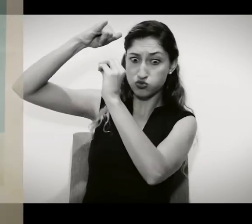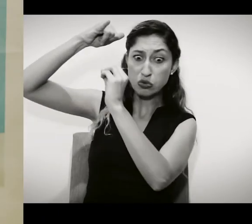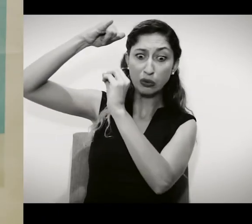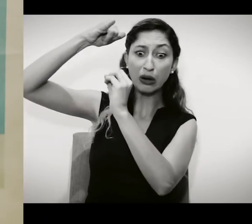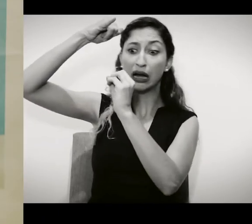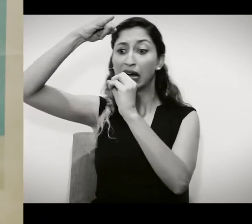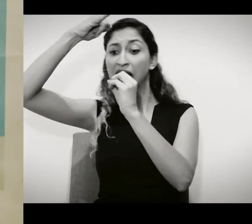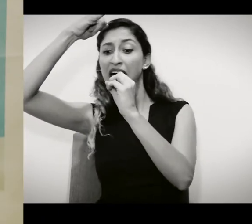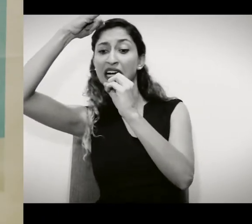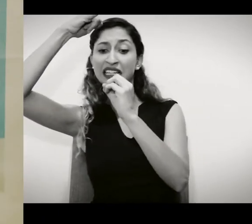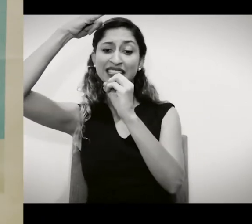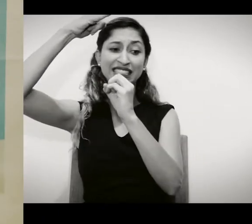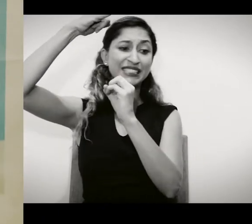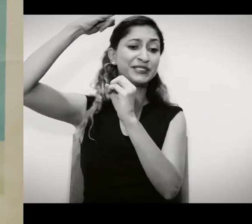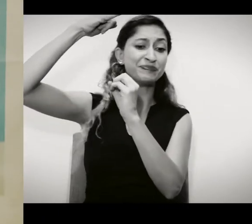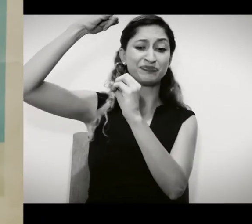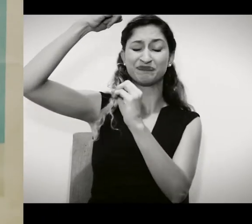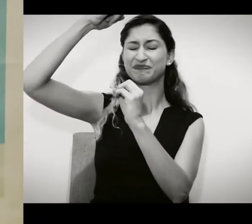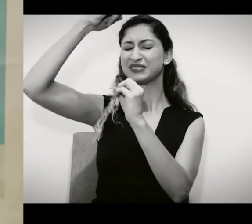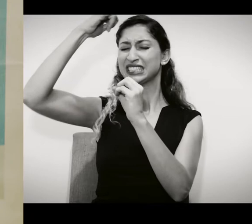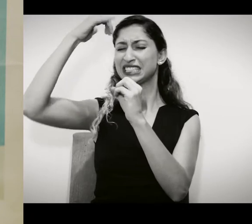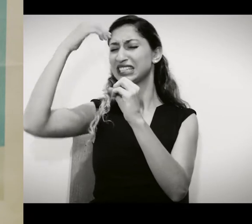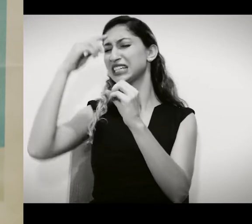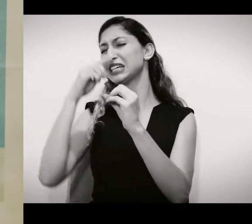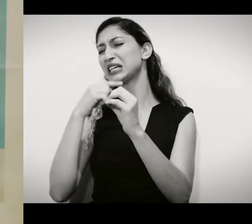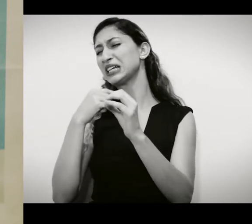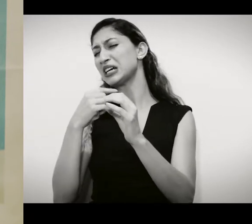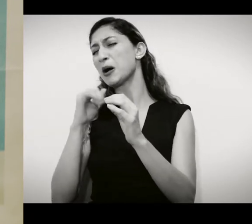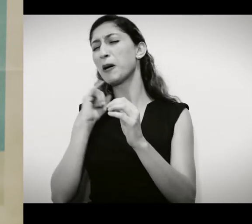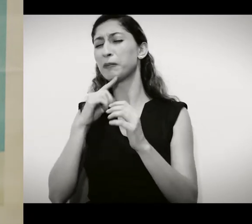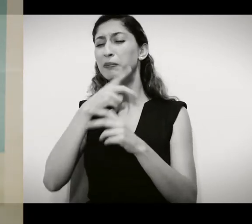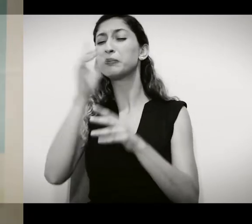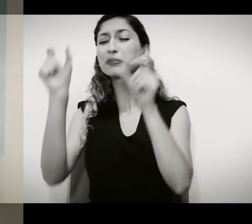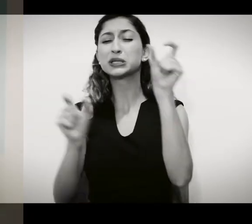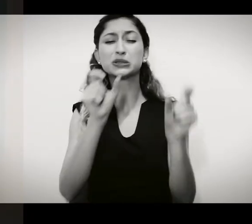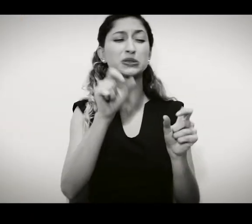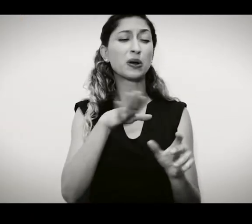novamente, sentiu que deveria matar e destruir.